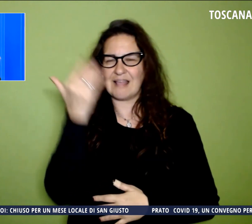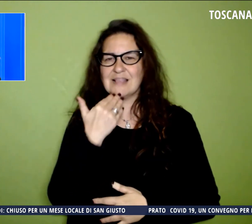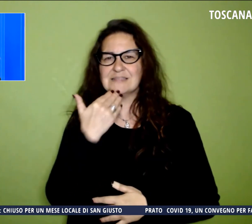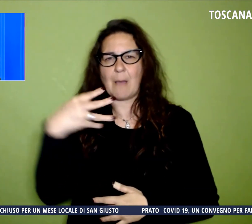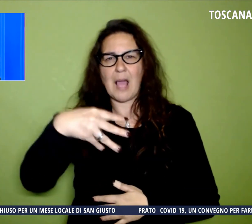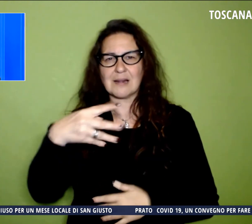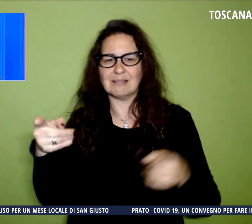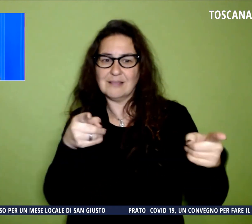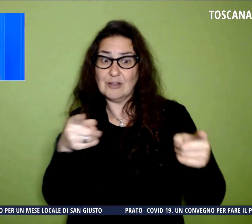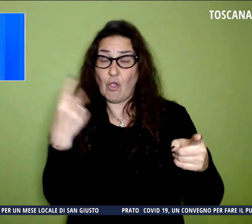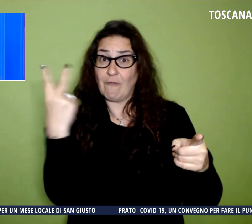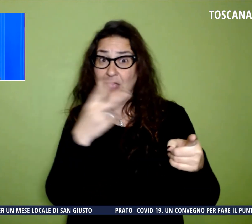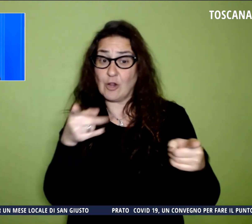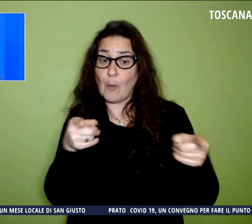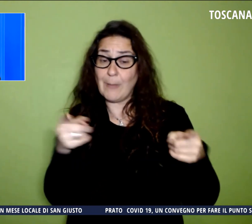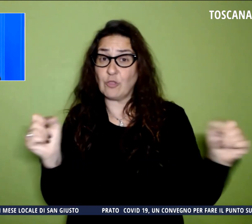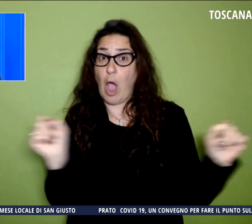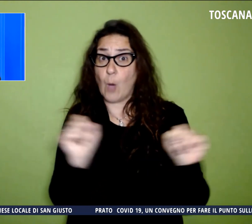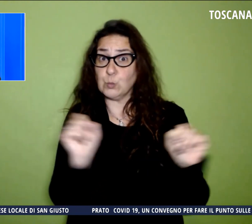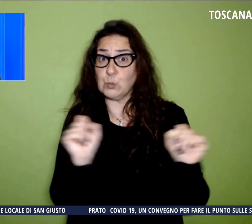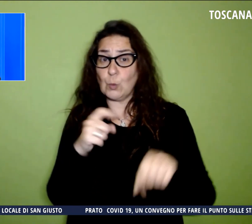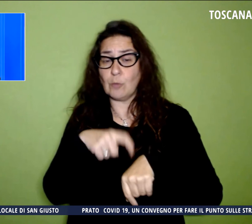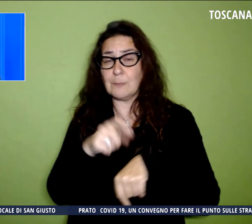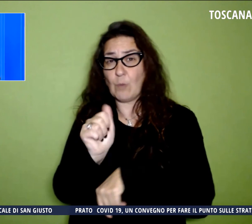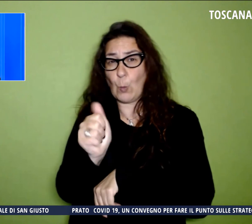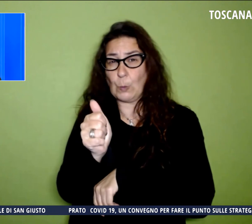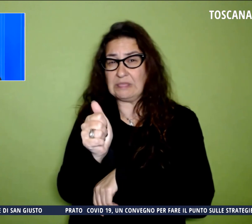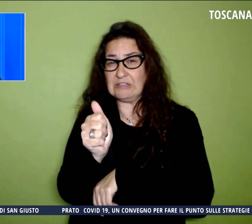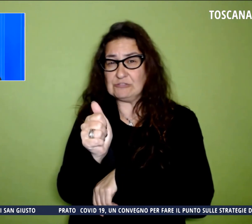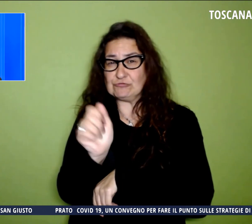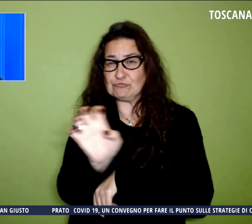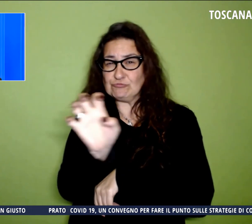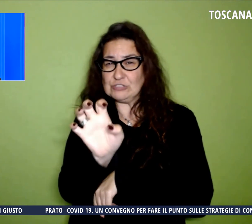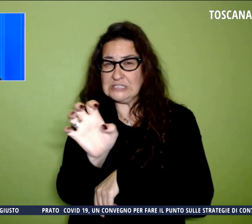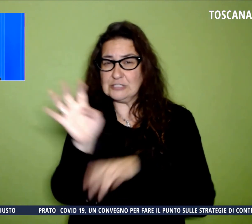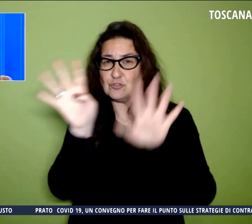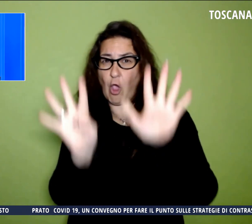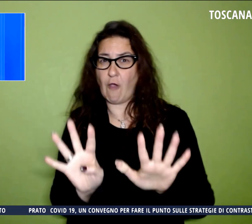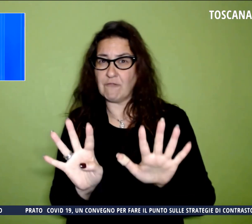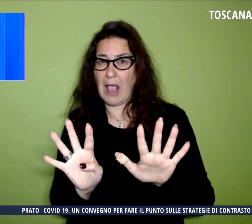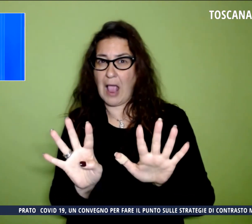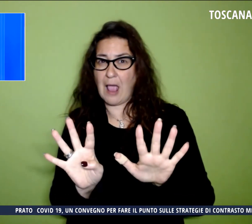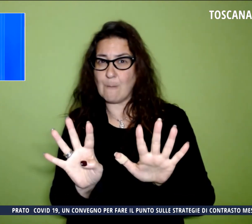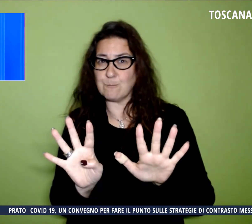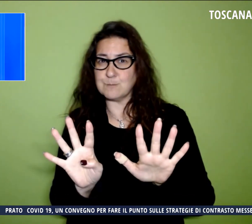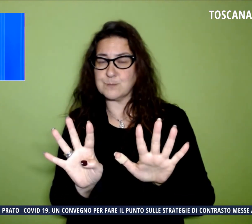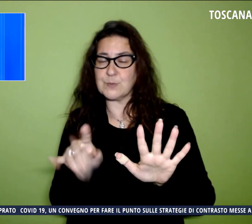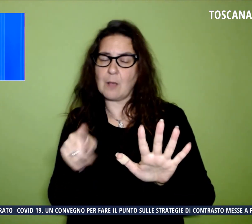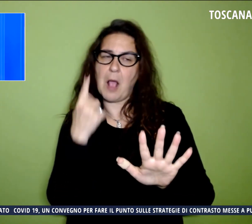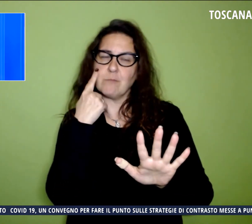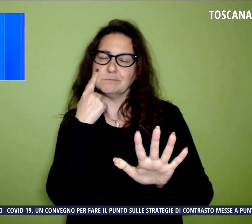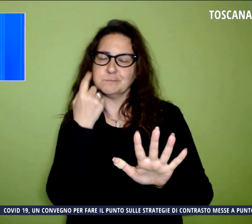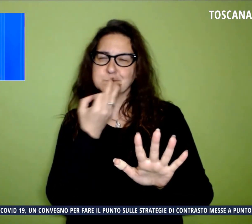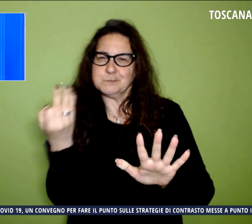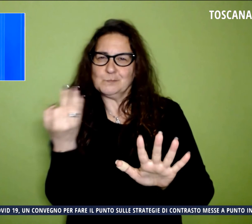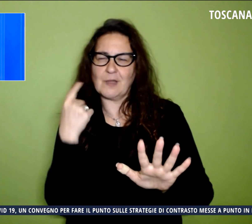autunnale intorno all'11 novembre in cui si verificano condizioni climatiche di bel tempo e tepore. Ma